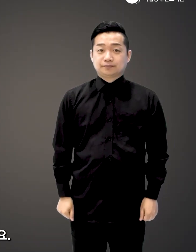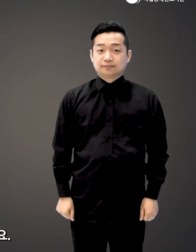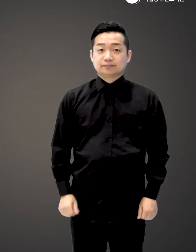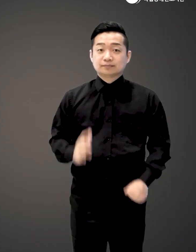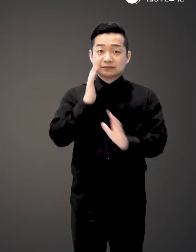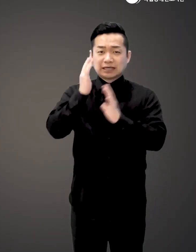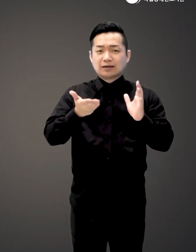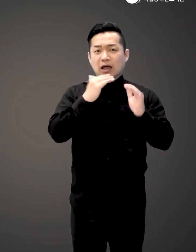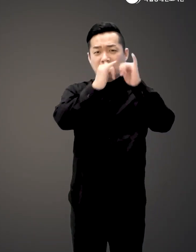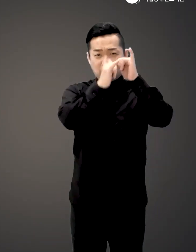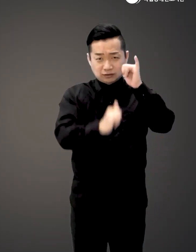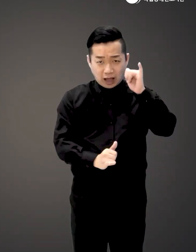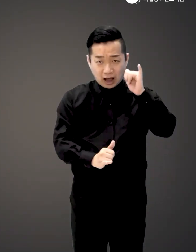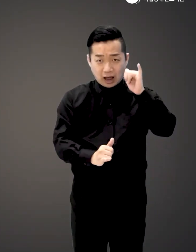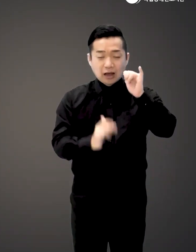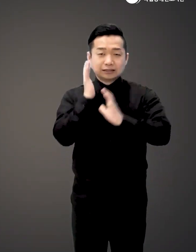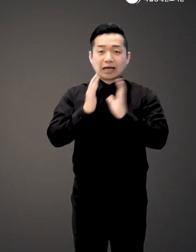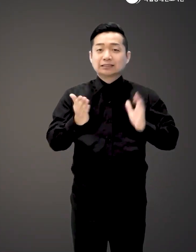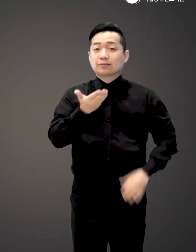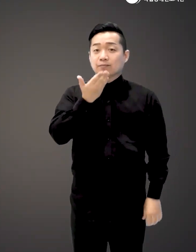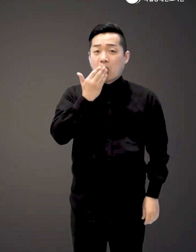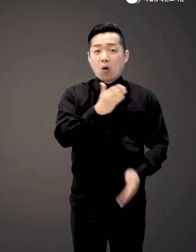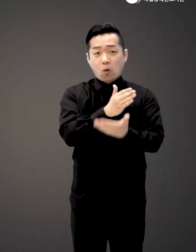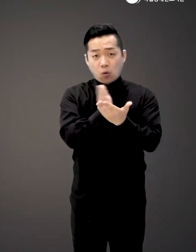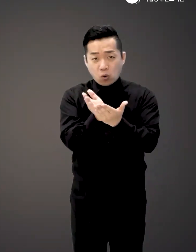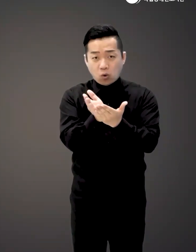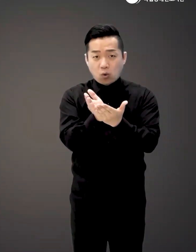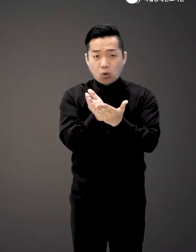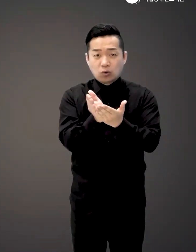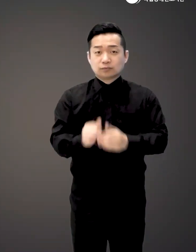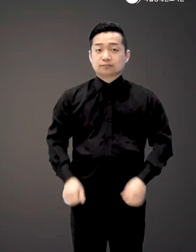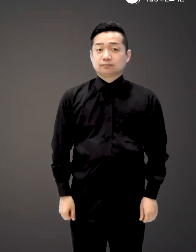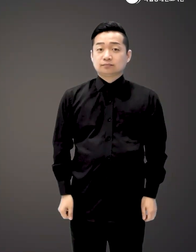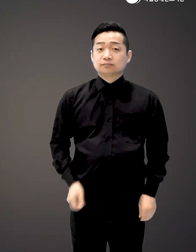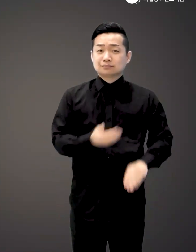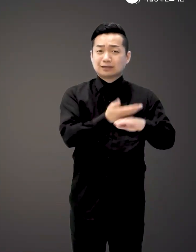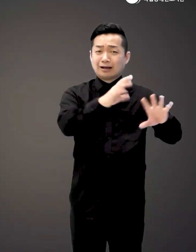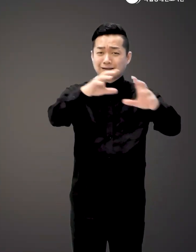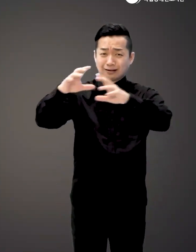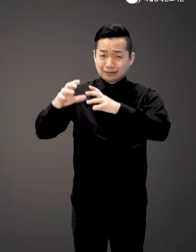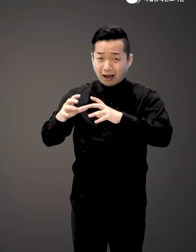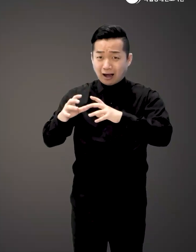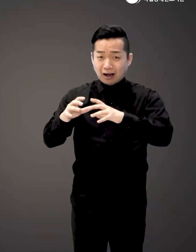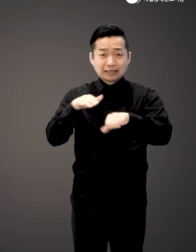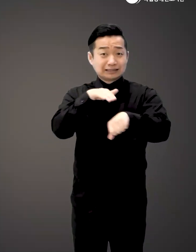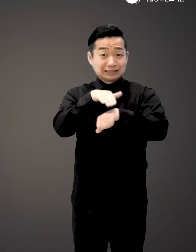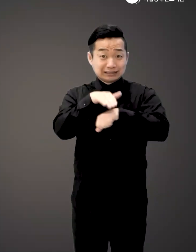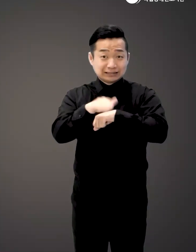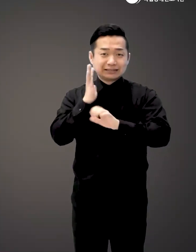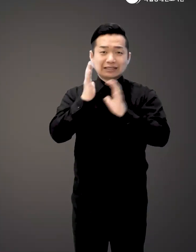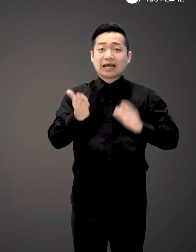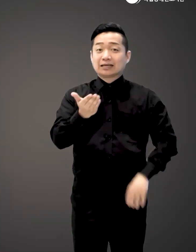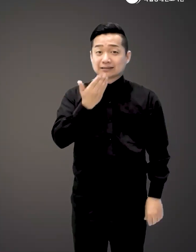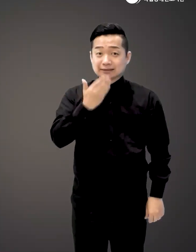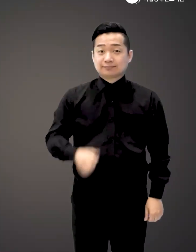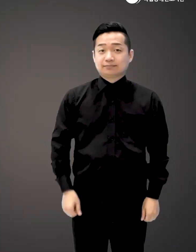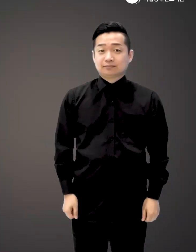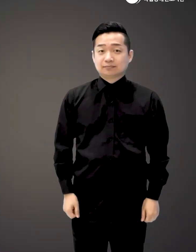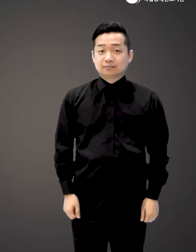채식의 역사 그리고 채식의 종류 다양한 국가들의 나라별 채식까지